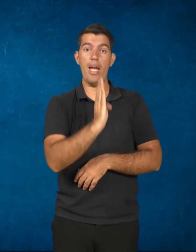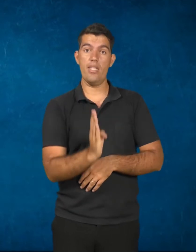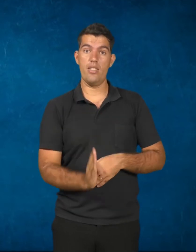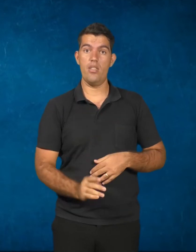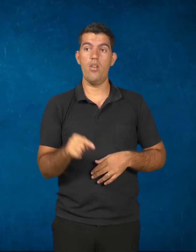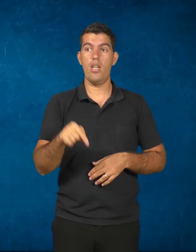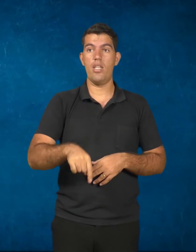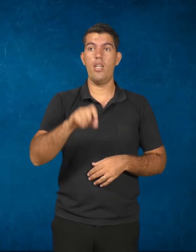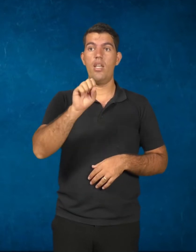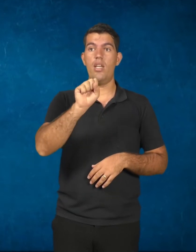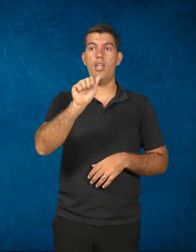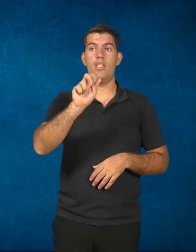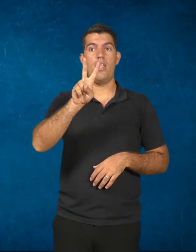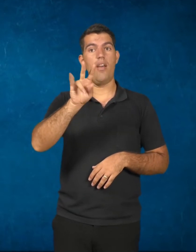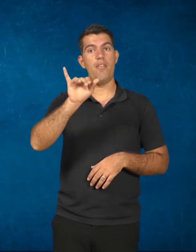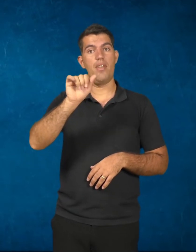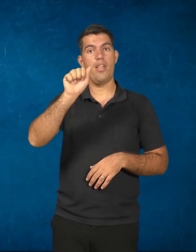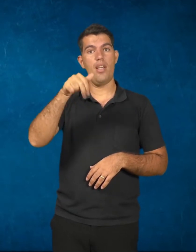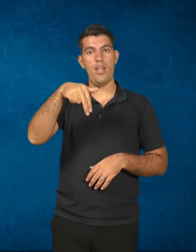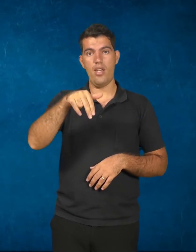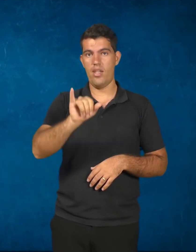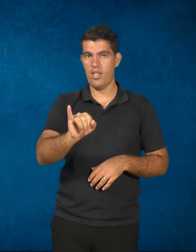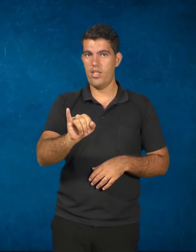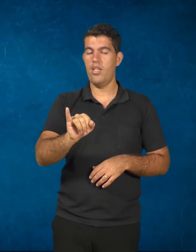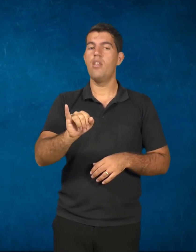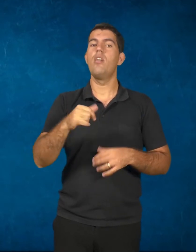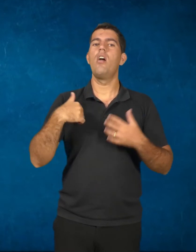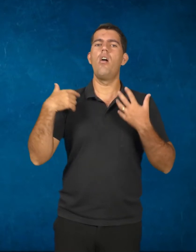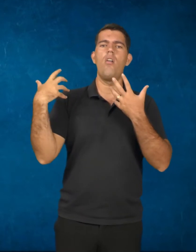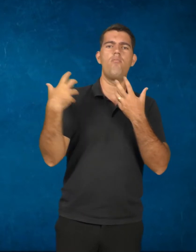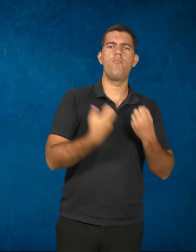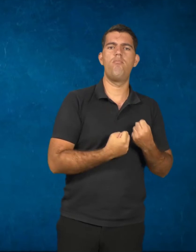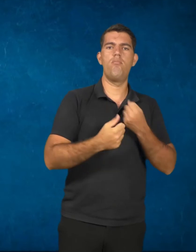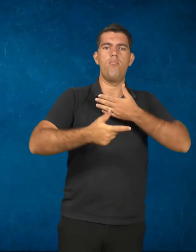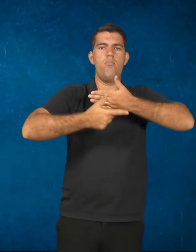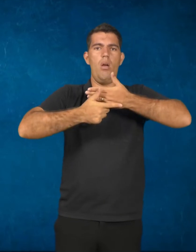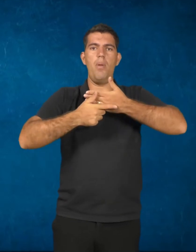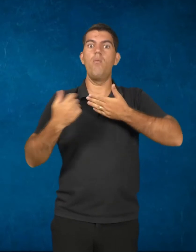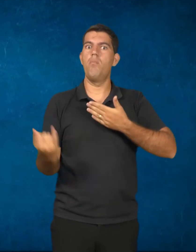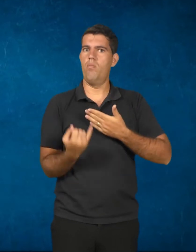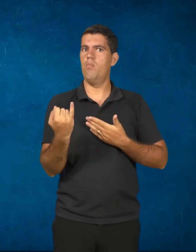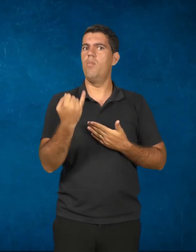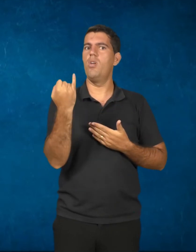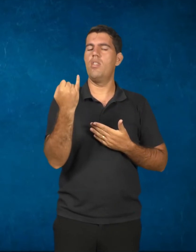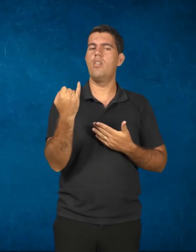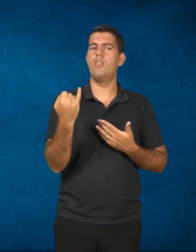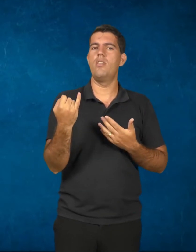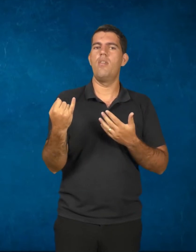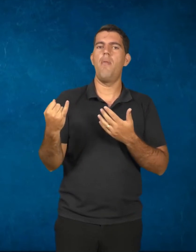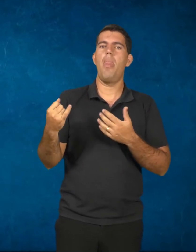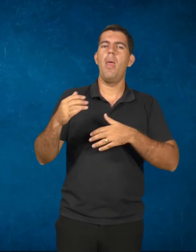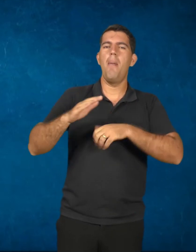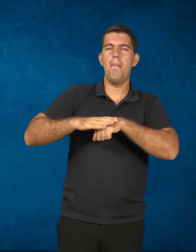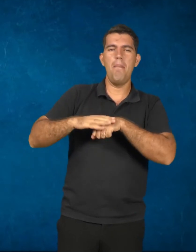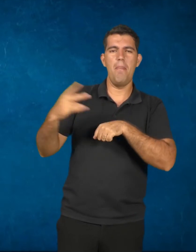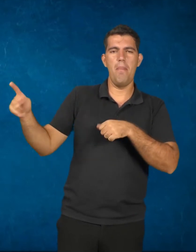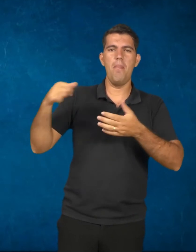Saviani, ele assume um papel importante quando ele defende a escola